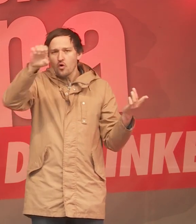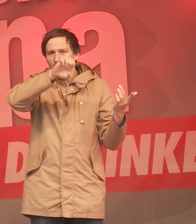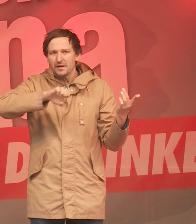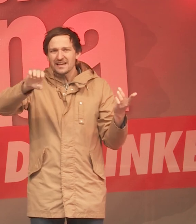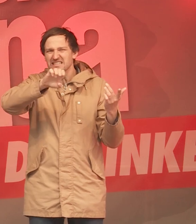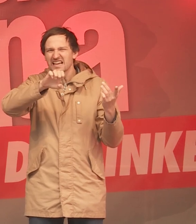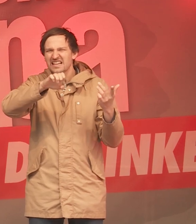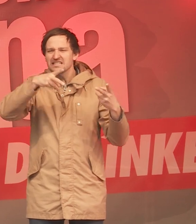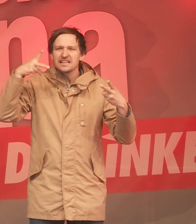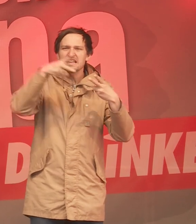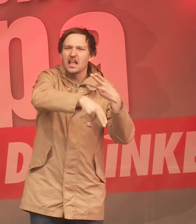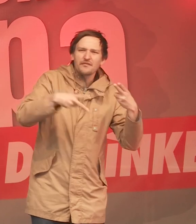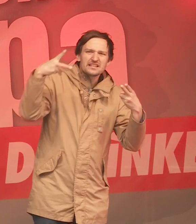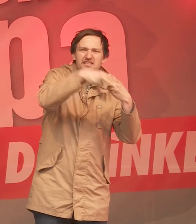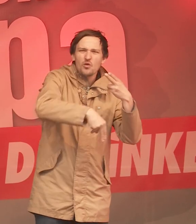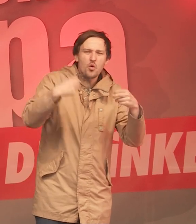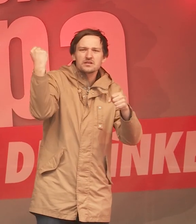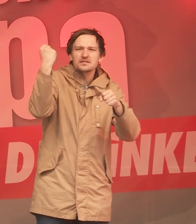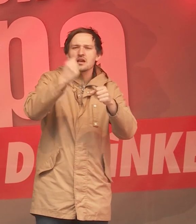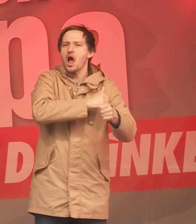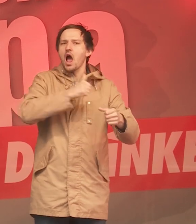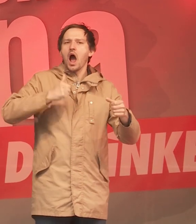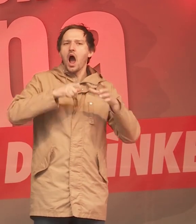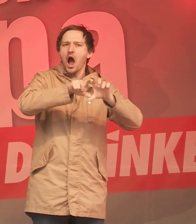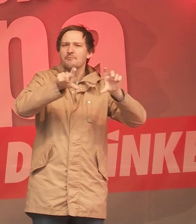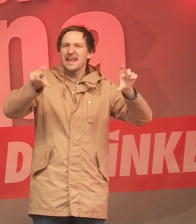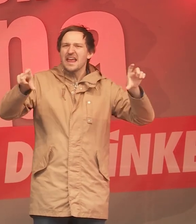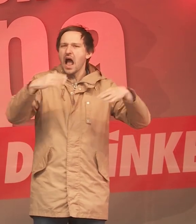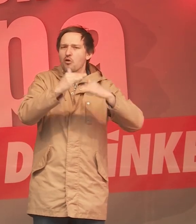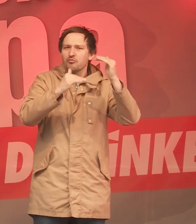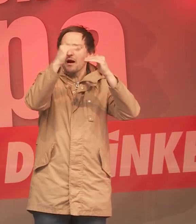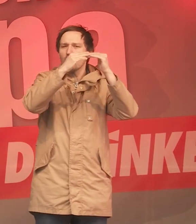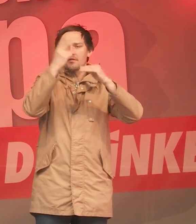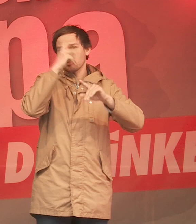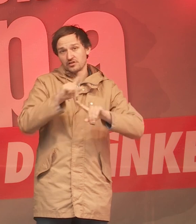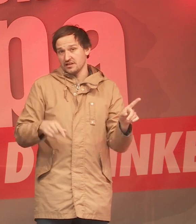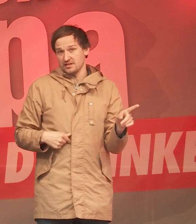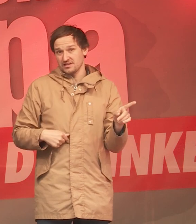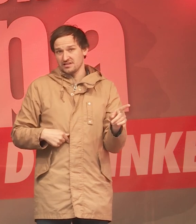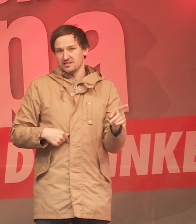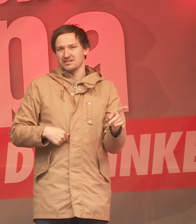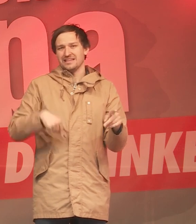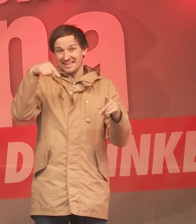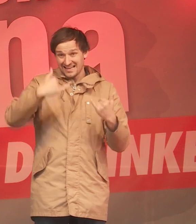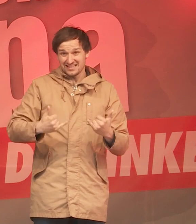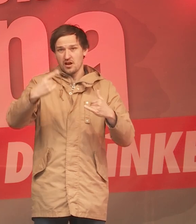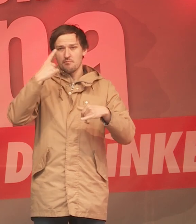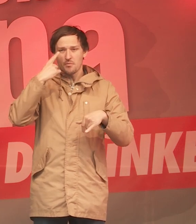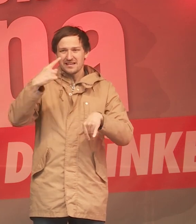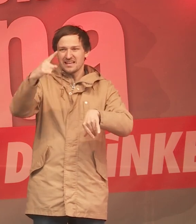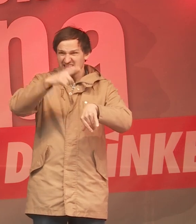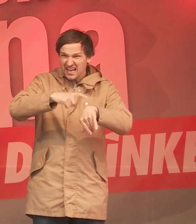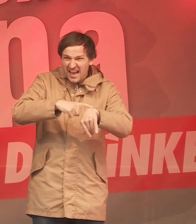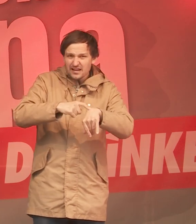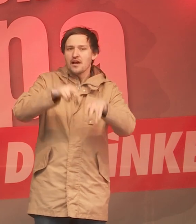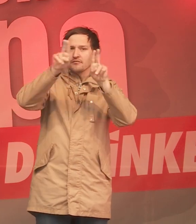Interventionsarmee aufgebaut werden soll. In einer Zeit, in der der Frieden im hohen Maße gefährdet ist,